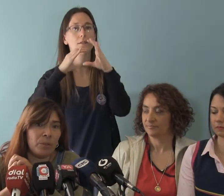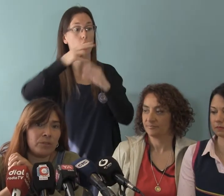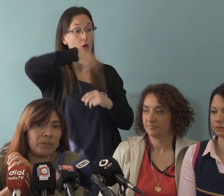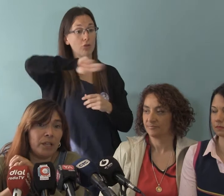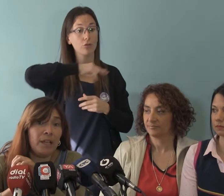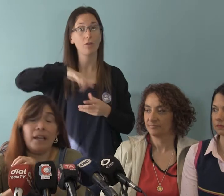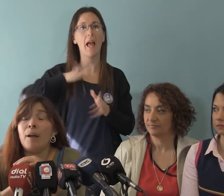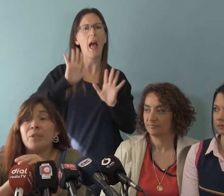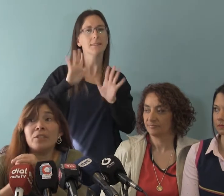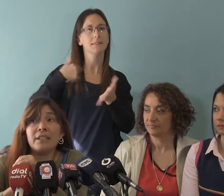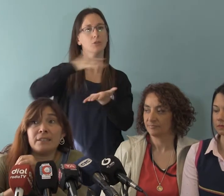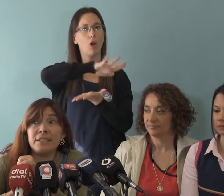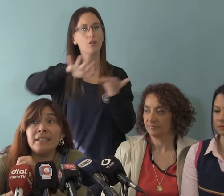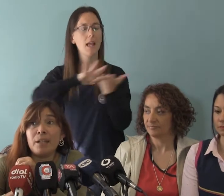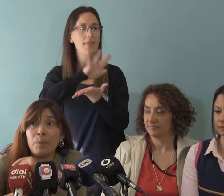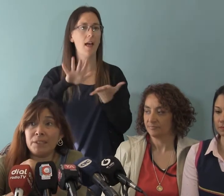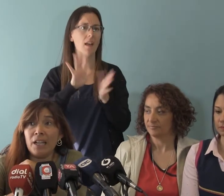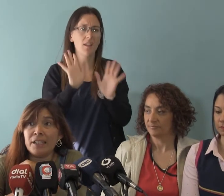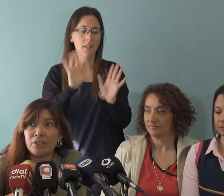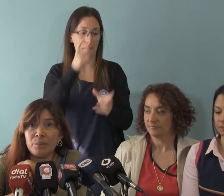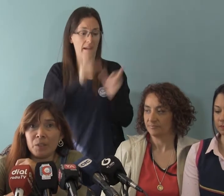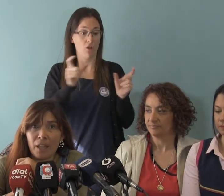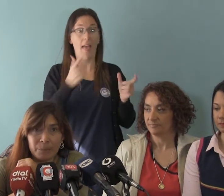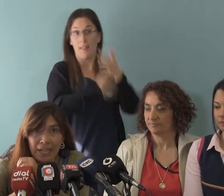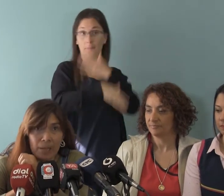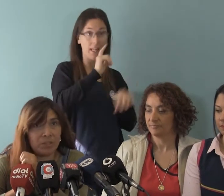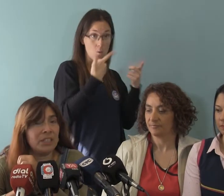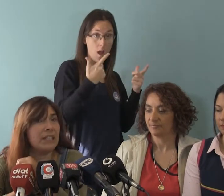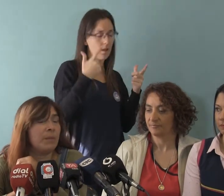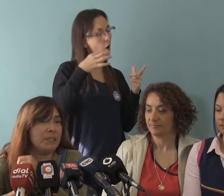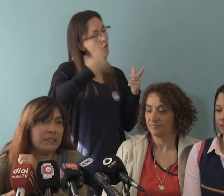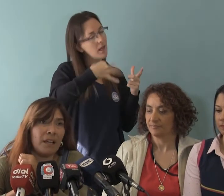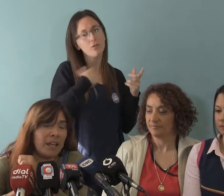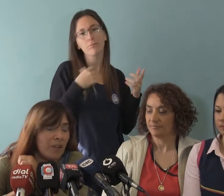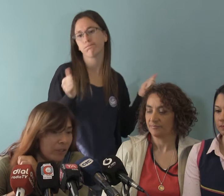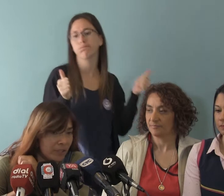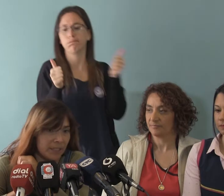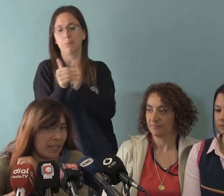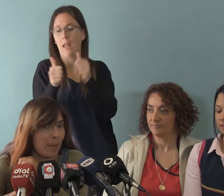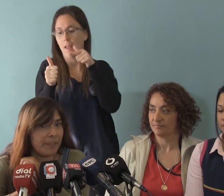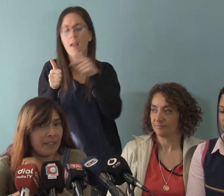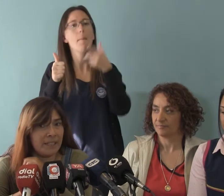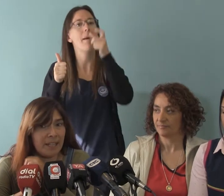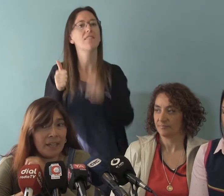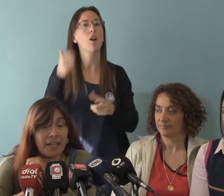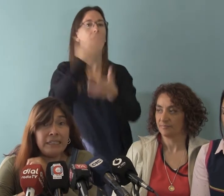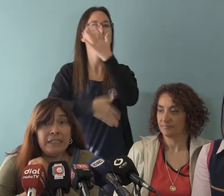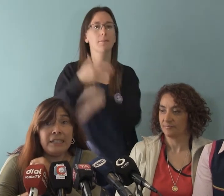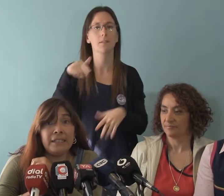las personas sin discapacidad a las que nos tenemos que adaptar. persona discapacitada no tiene que adaptarse a nada y